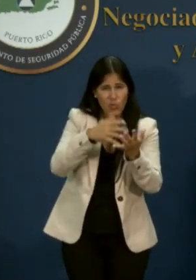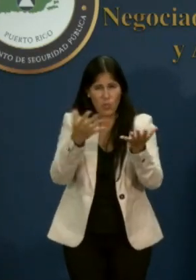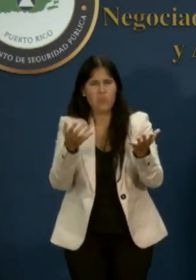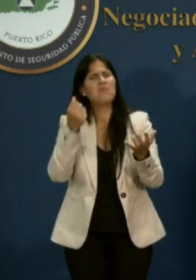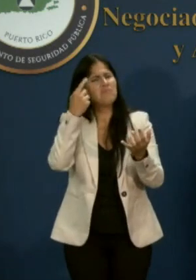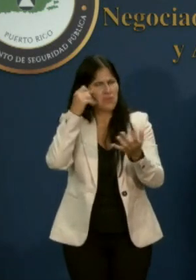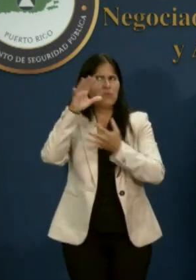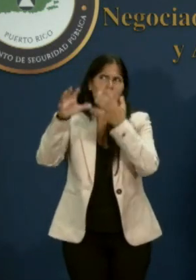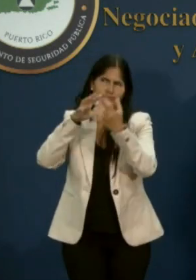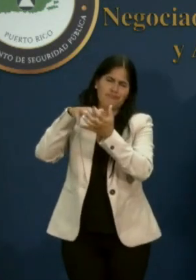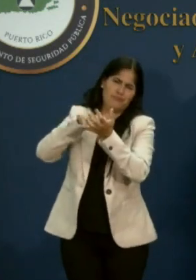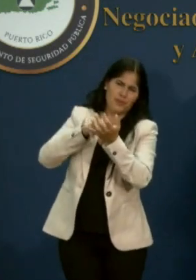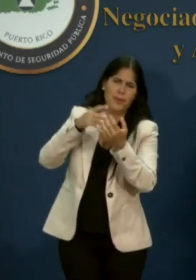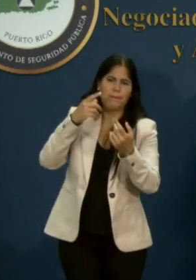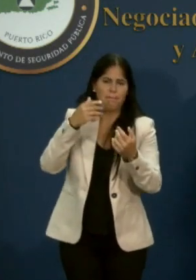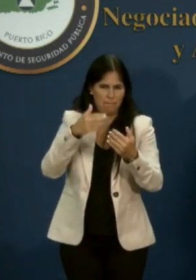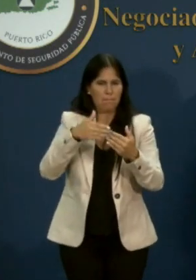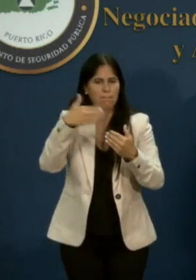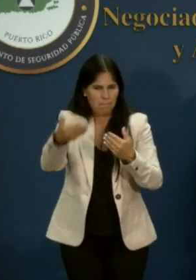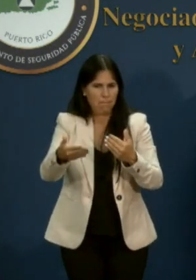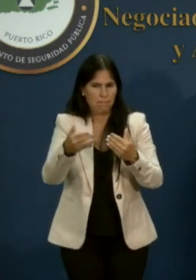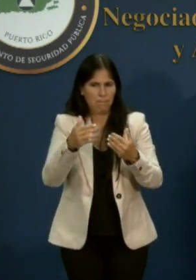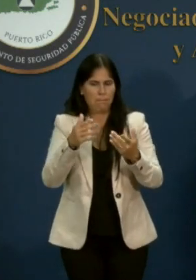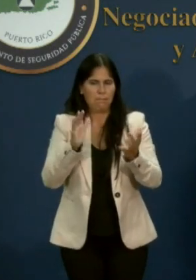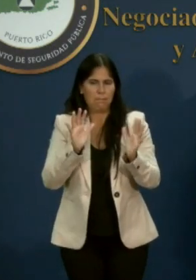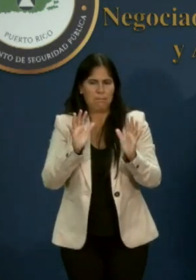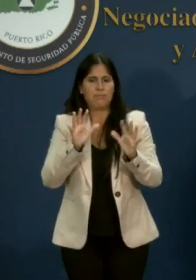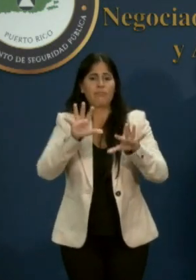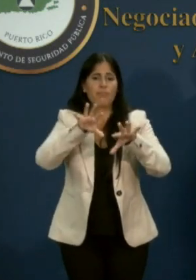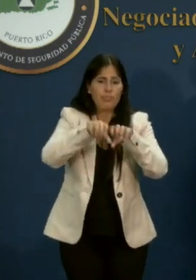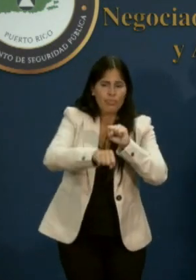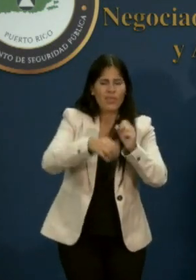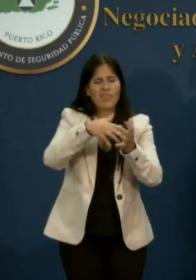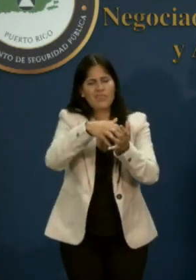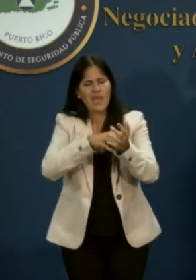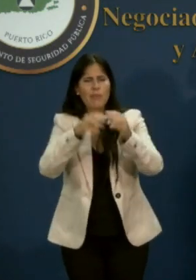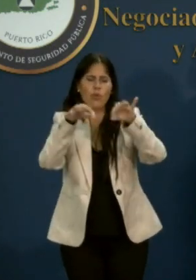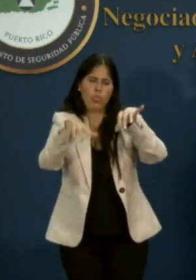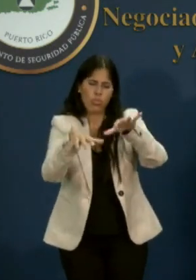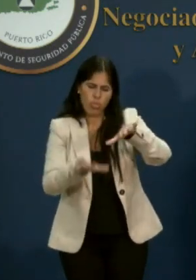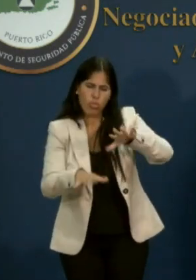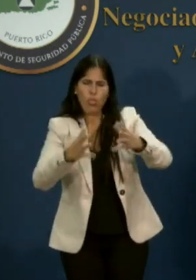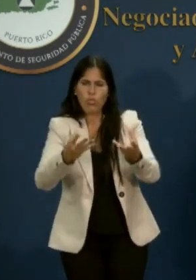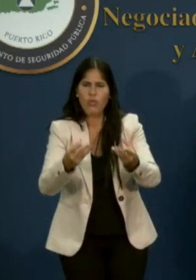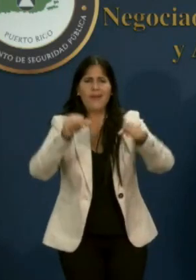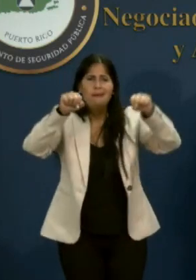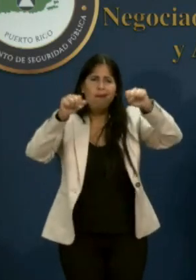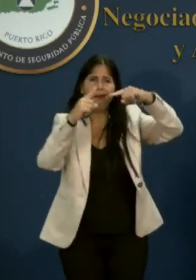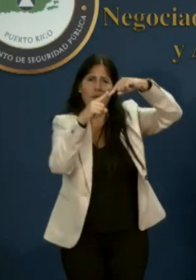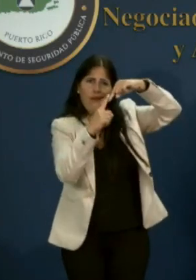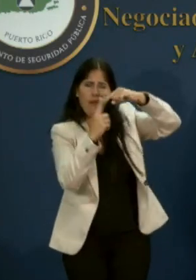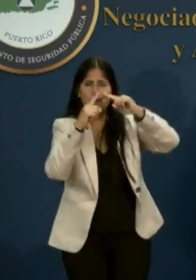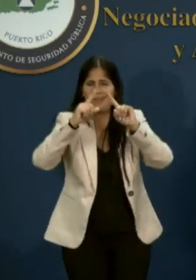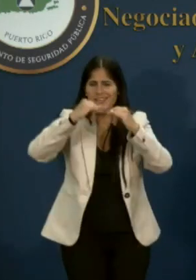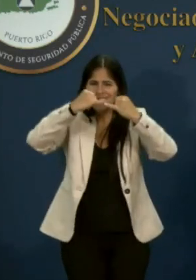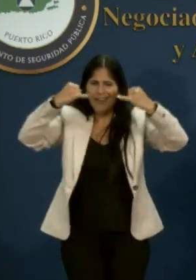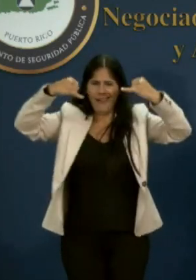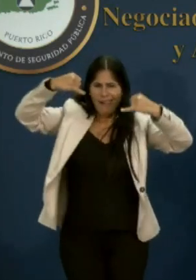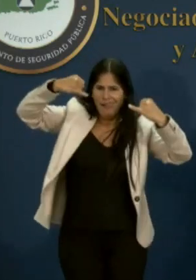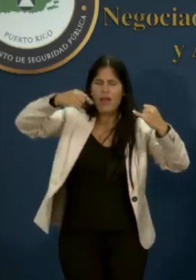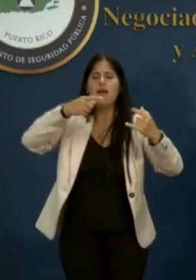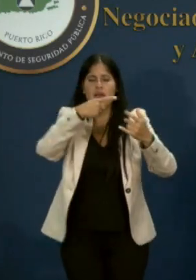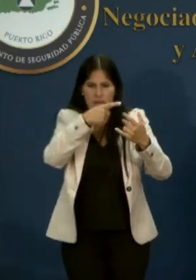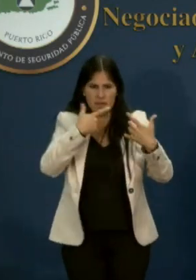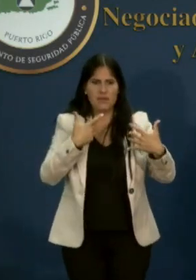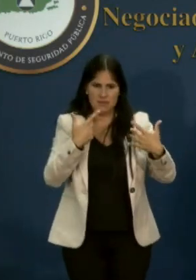ver averías, el sistema está bastante frágil, pero estamos en el lugar esperando para responder. Así que va a ir cambiando